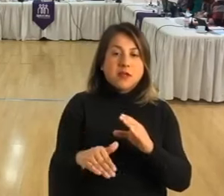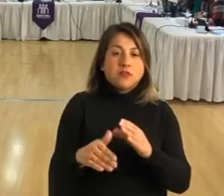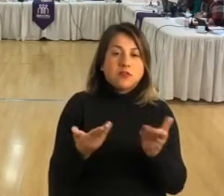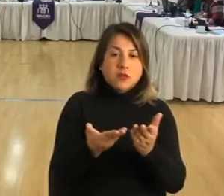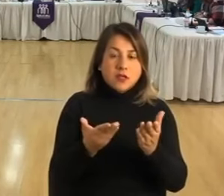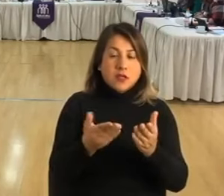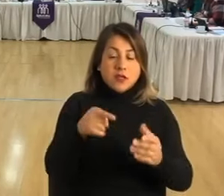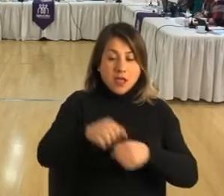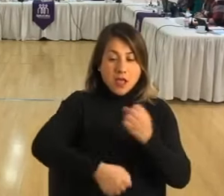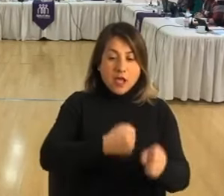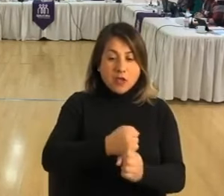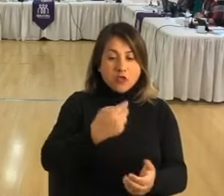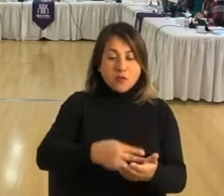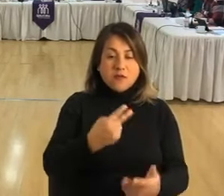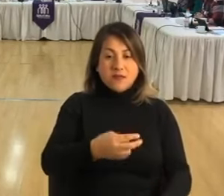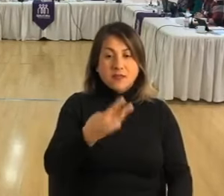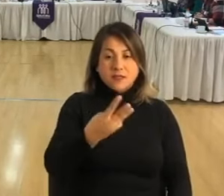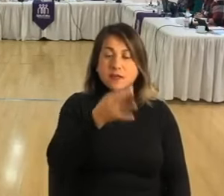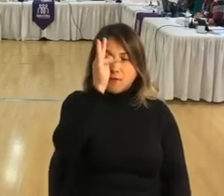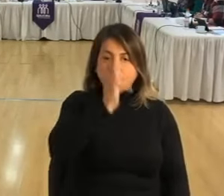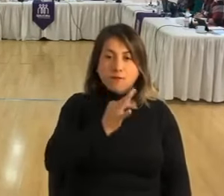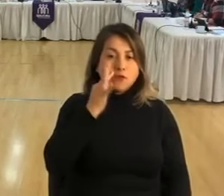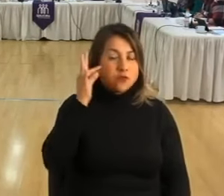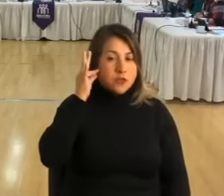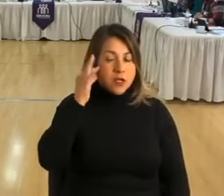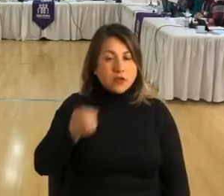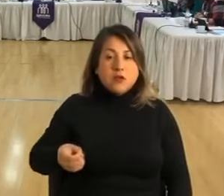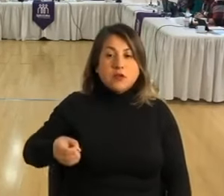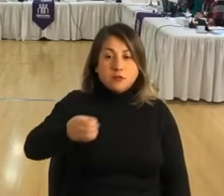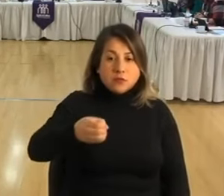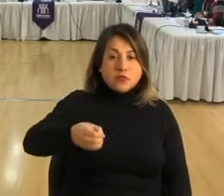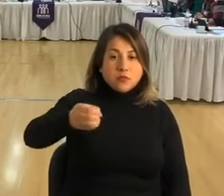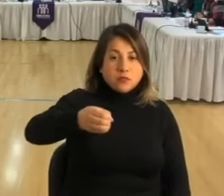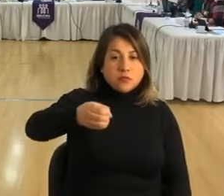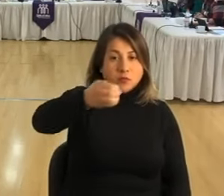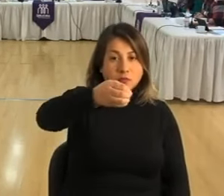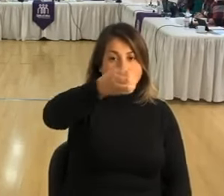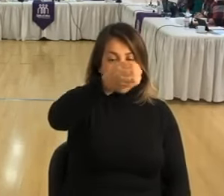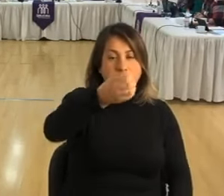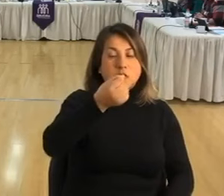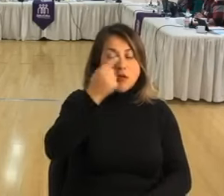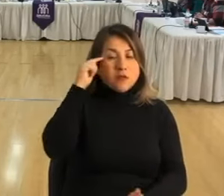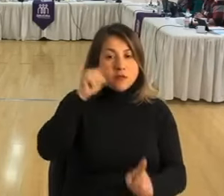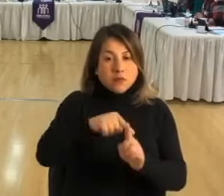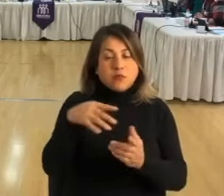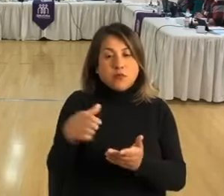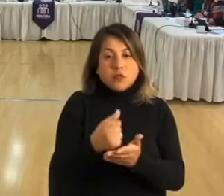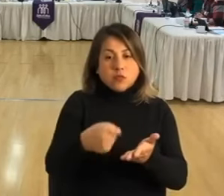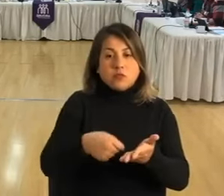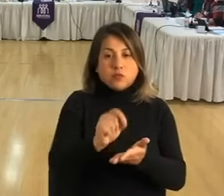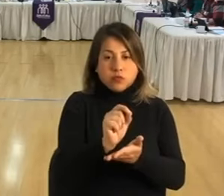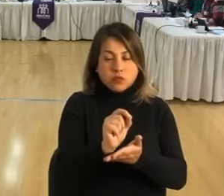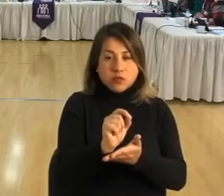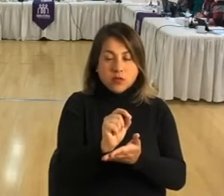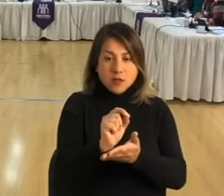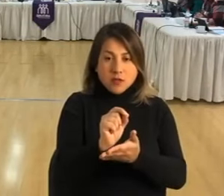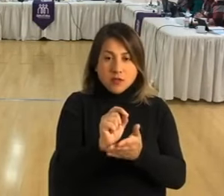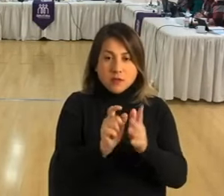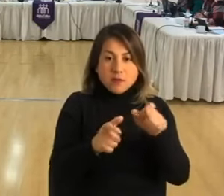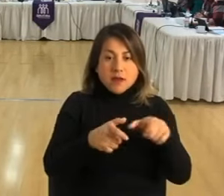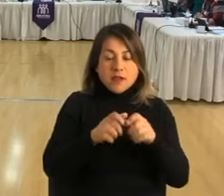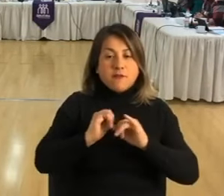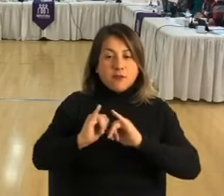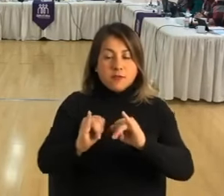vigente para el año 2023 de los funcionarios y funcionarios de la planta municipal, con el fin de obtener su visto bueno para la institución informada del Consejo